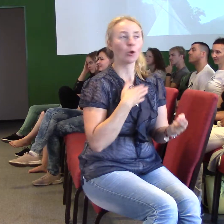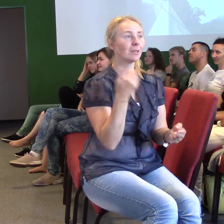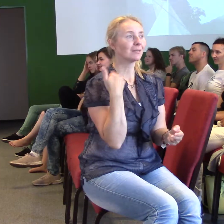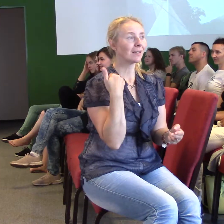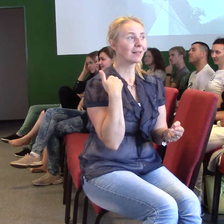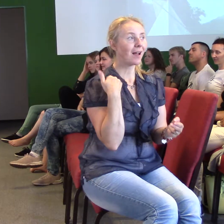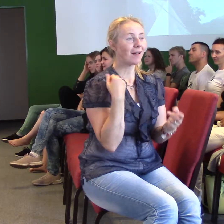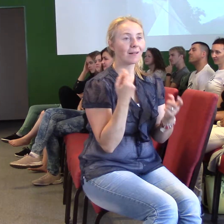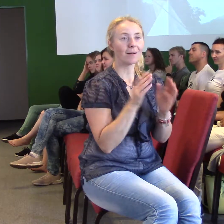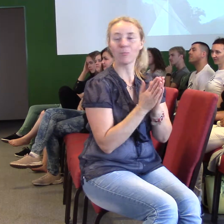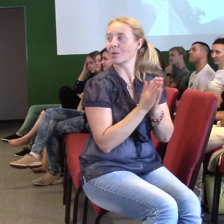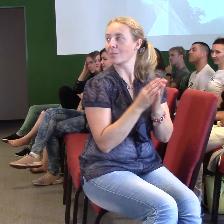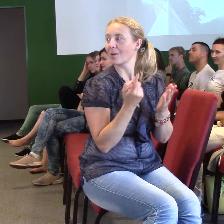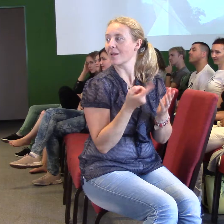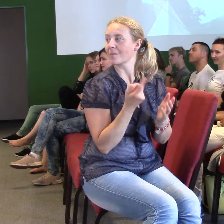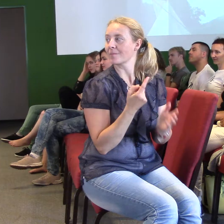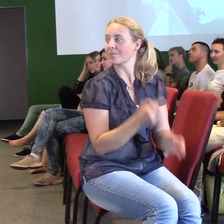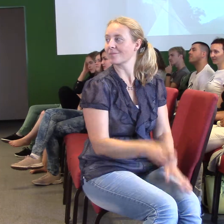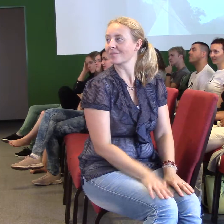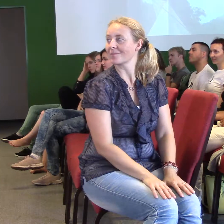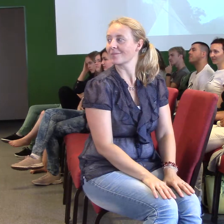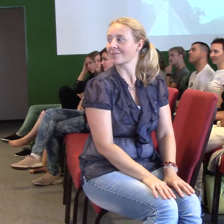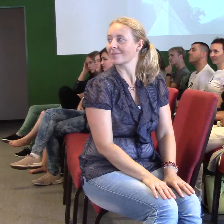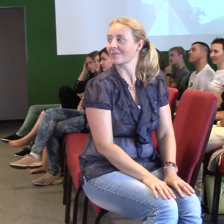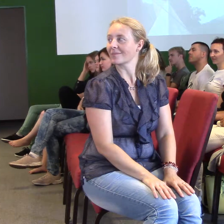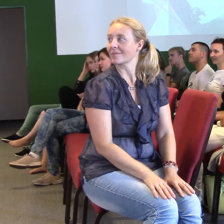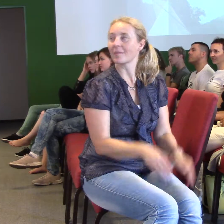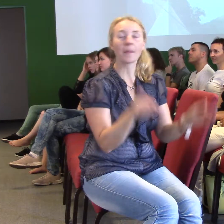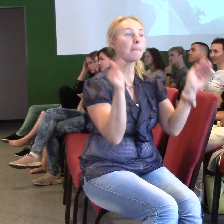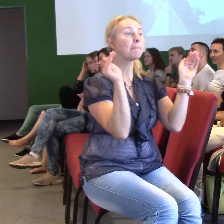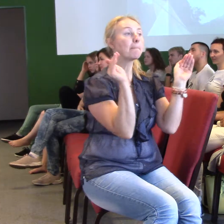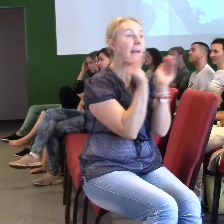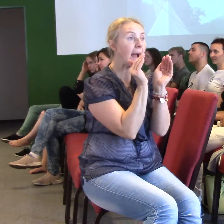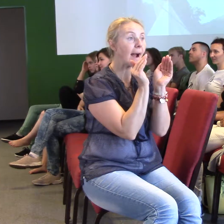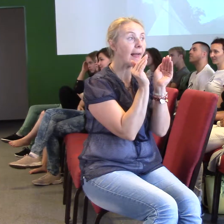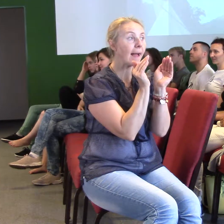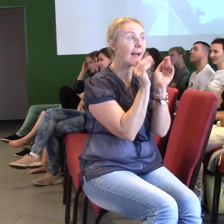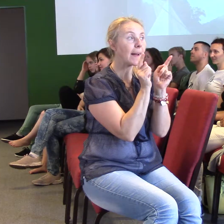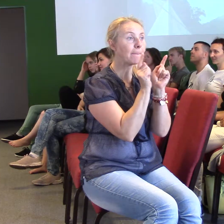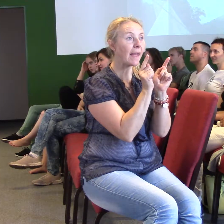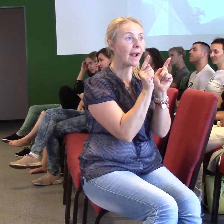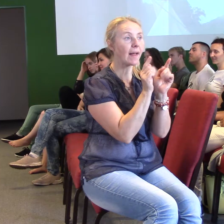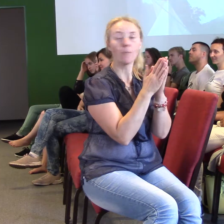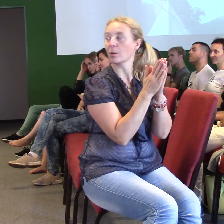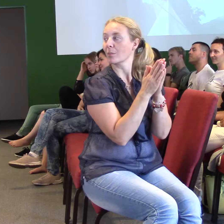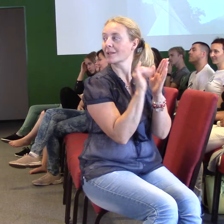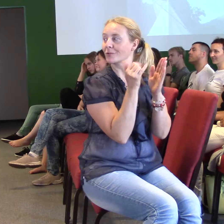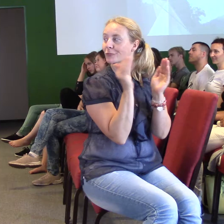kterou všude vozím, takovou velkou, takovou malou, ještě menší. Pro